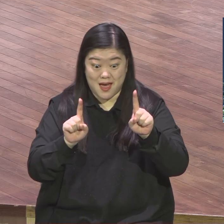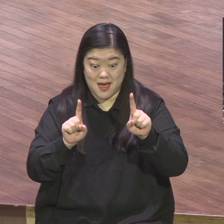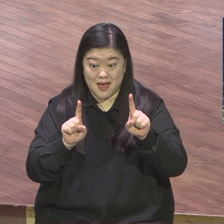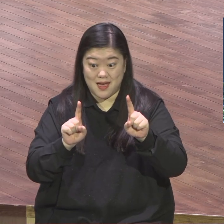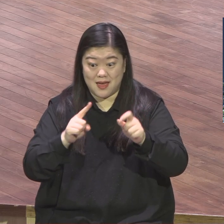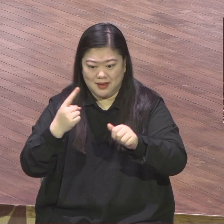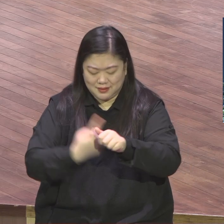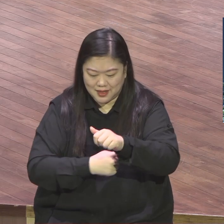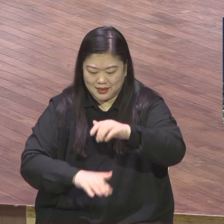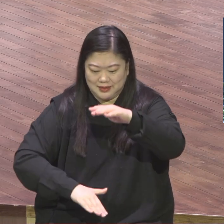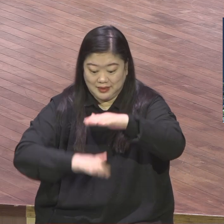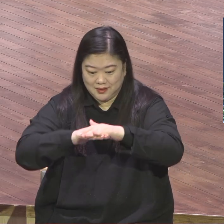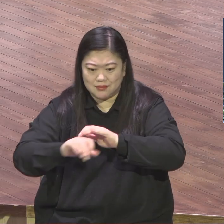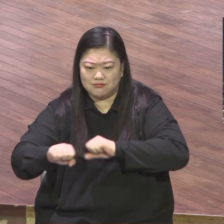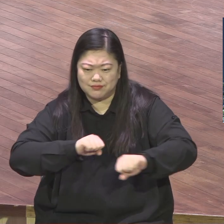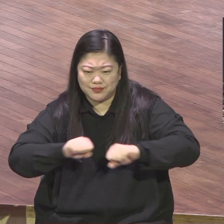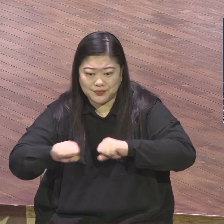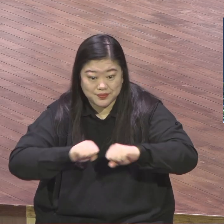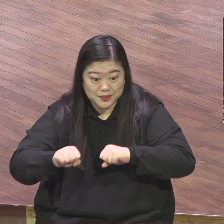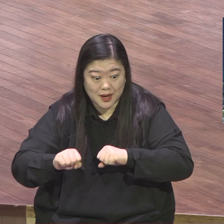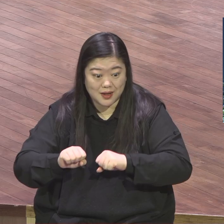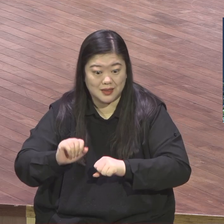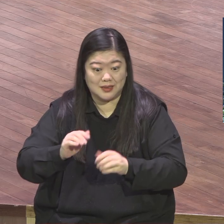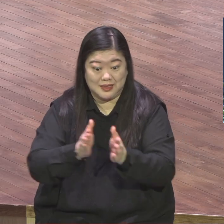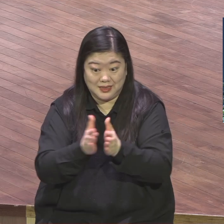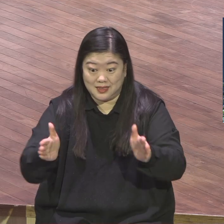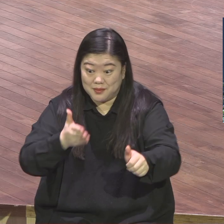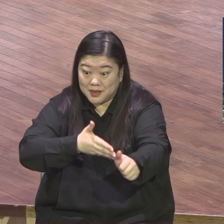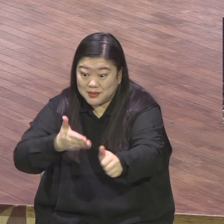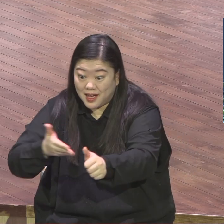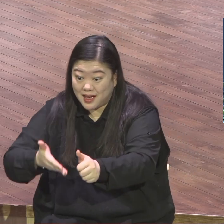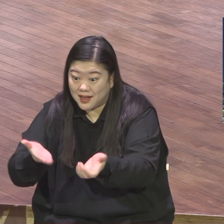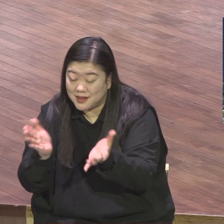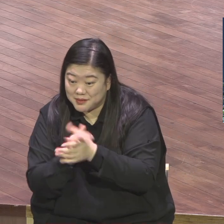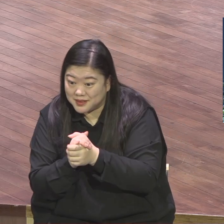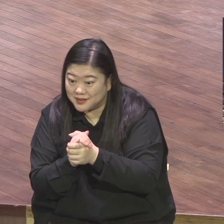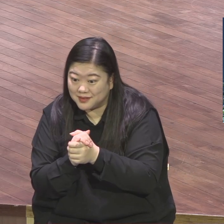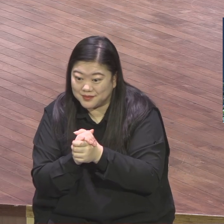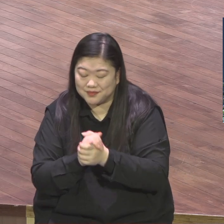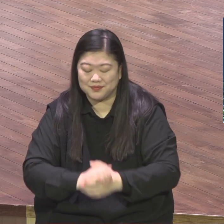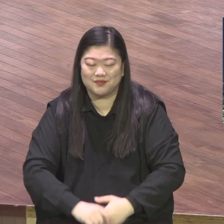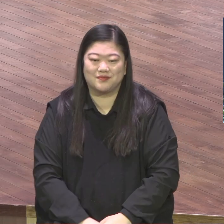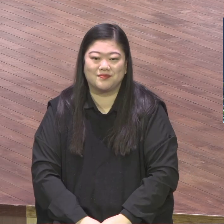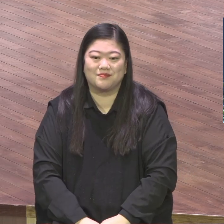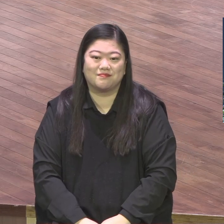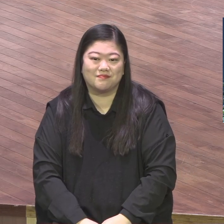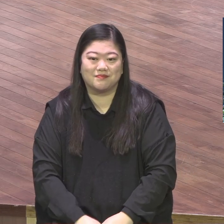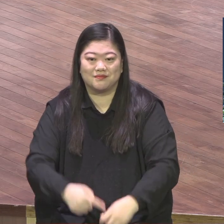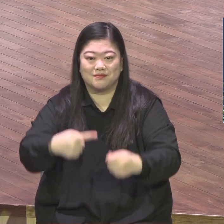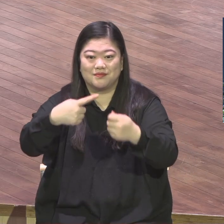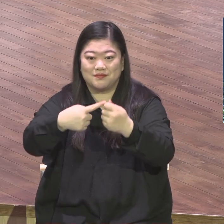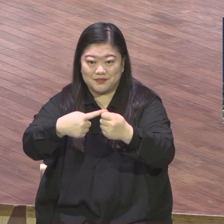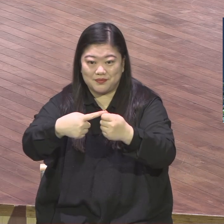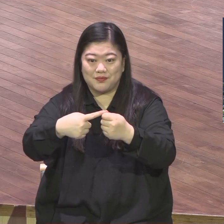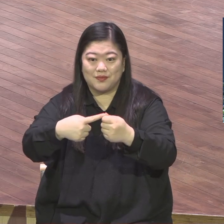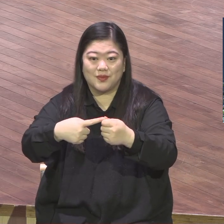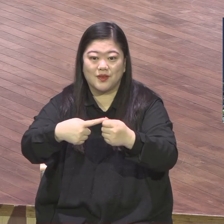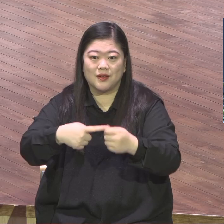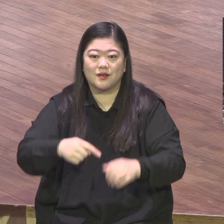운동과 스타트 27의 주역이 다 되시길 제목 축복합니다. 그럼 실제로 보금을 위한 일에 참여한